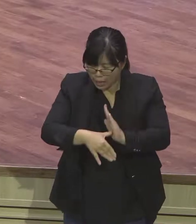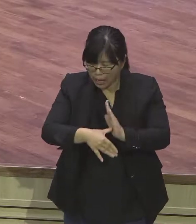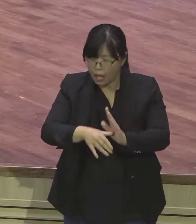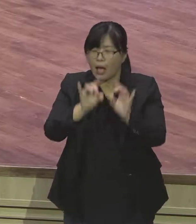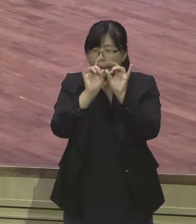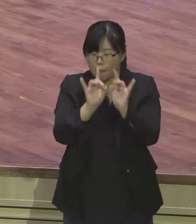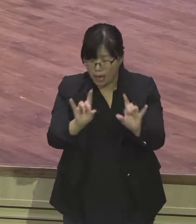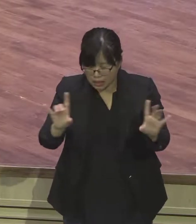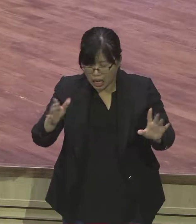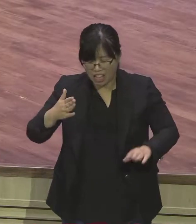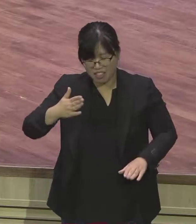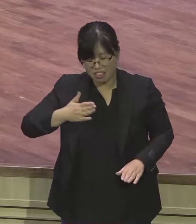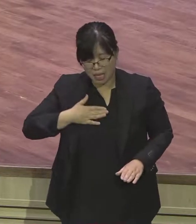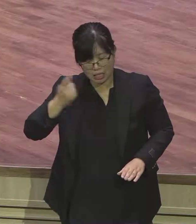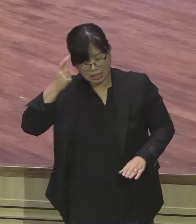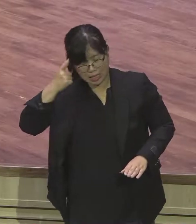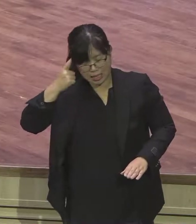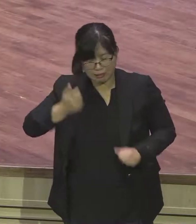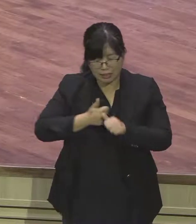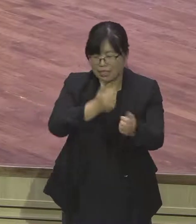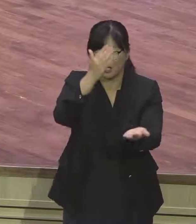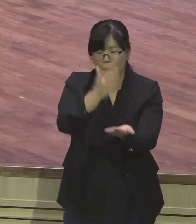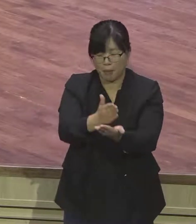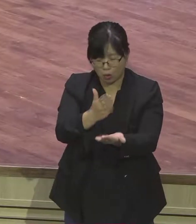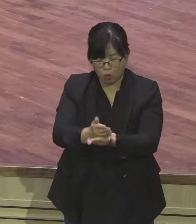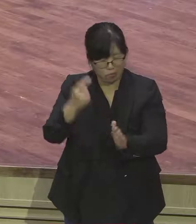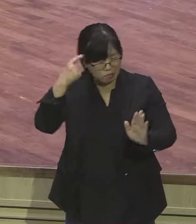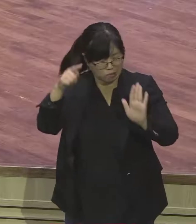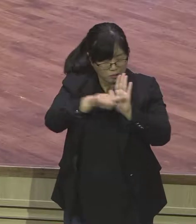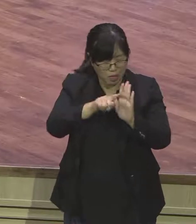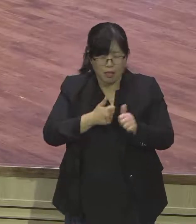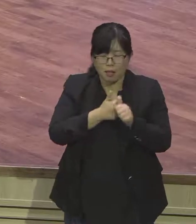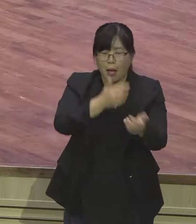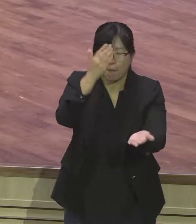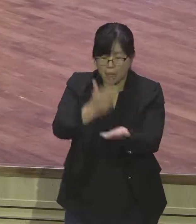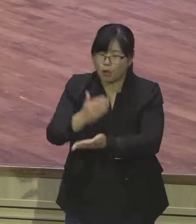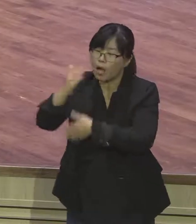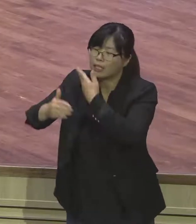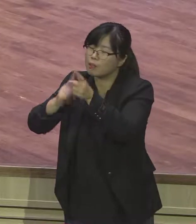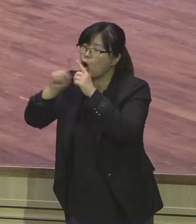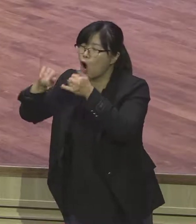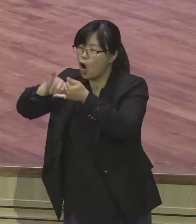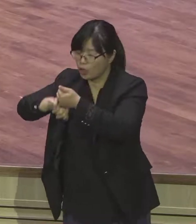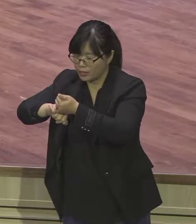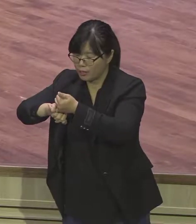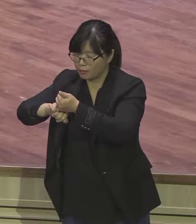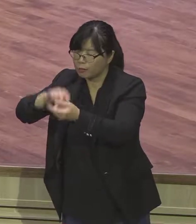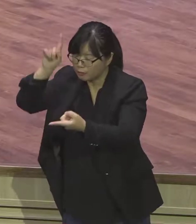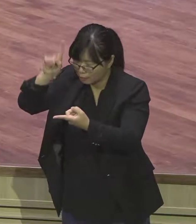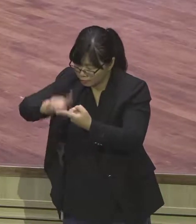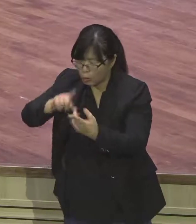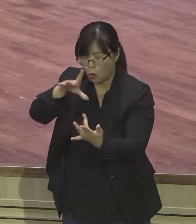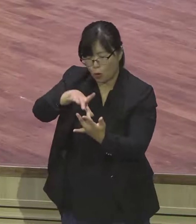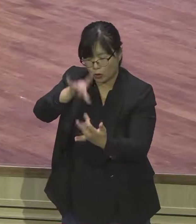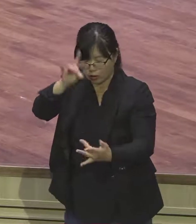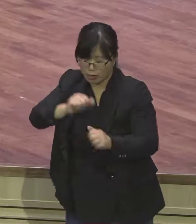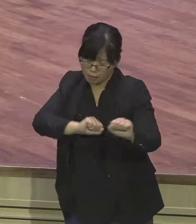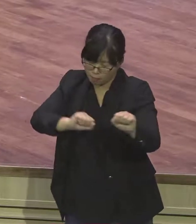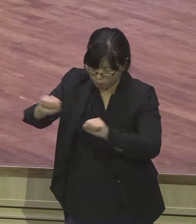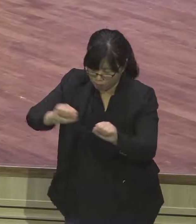긍정이냐 부정적이냐 언제나 하나님께서 내게 해주시는 은약 붙잡고 성령의 사람으로 거듭나게 하여 주시옵시고 완전히